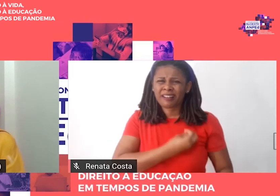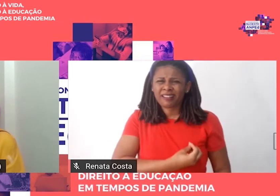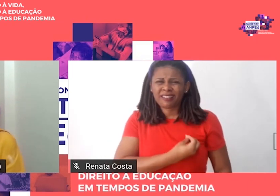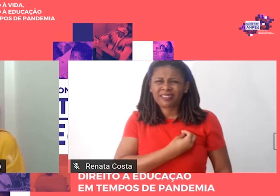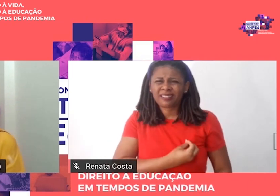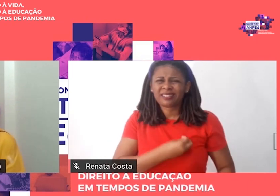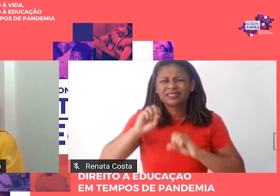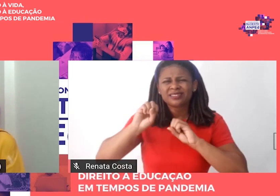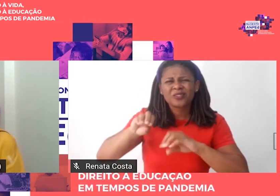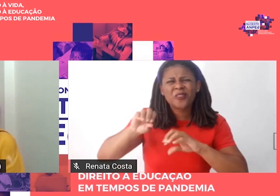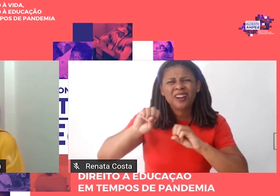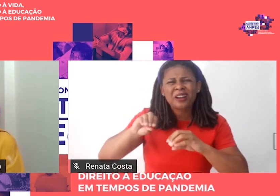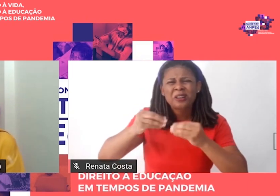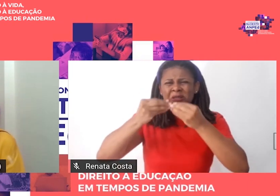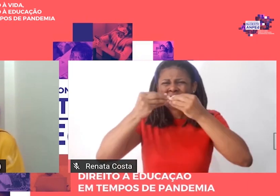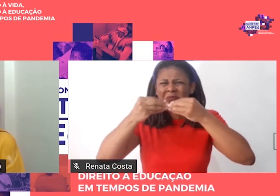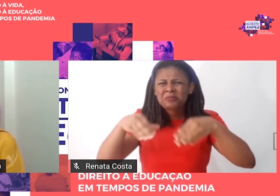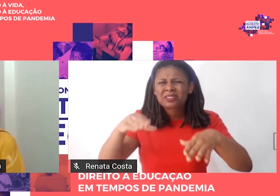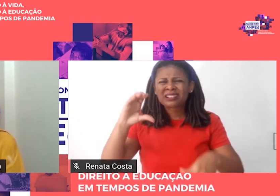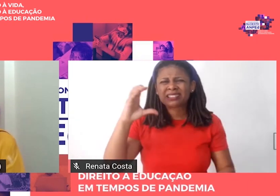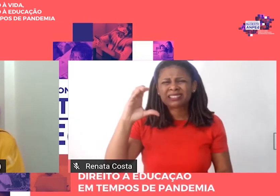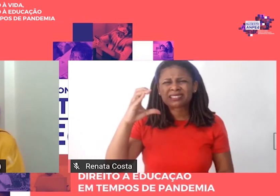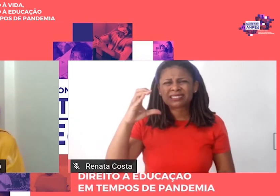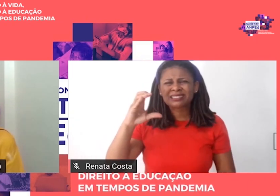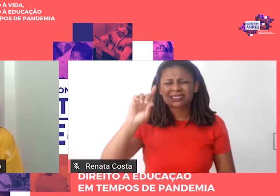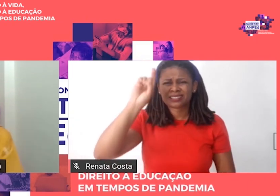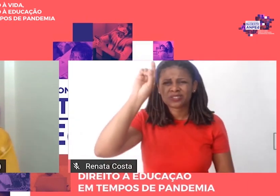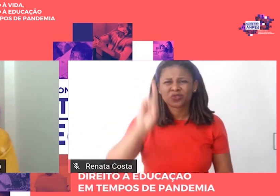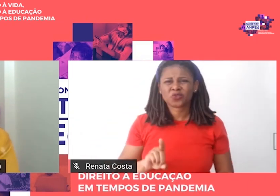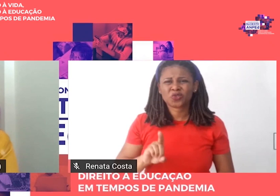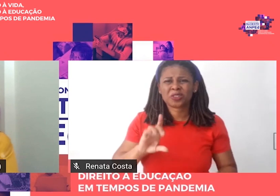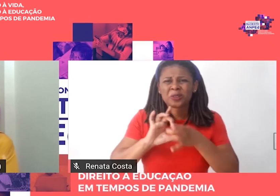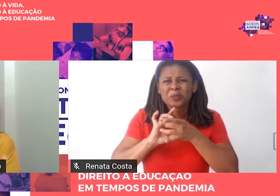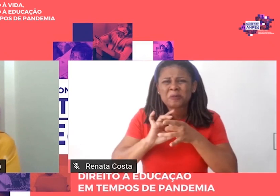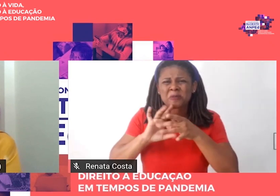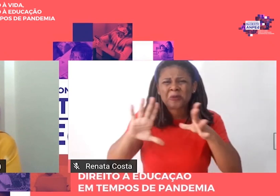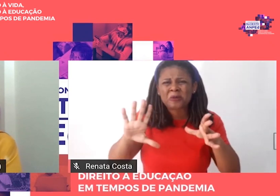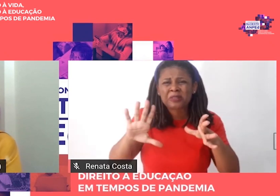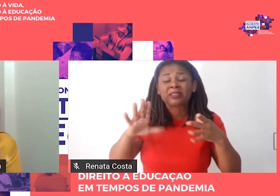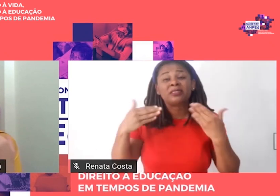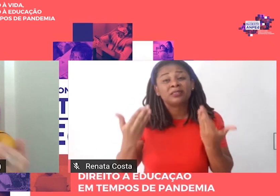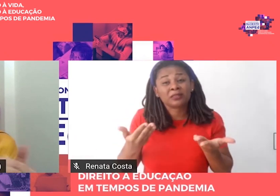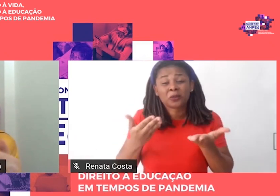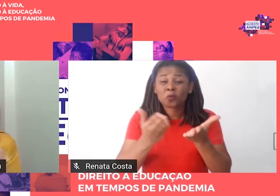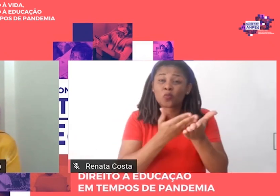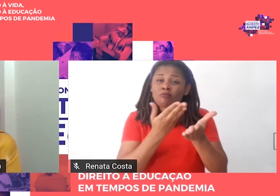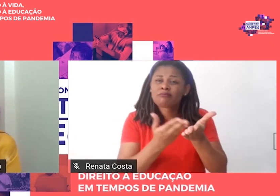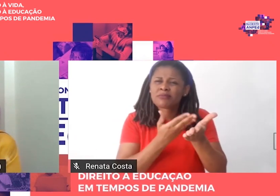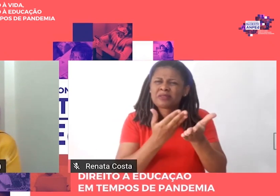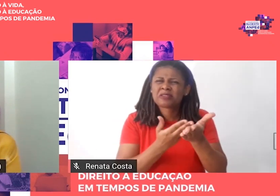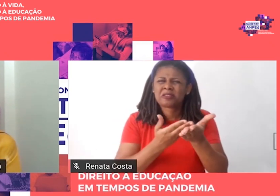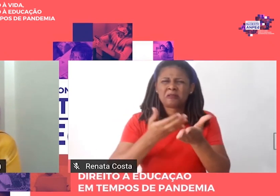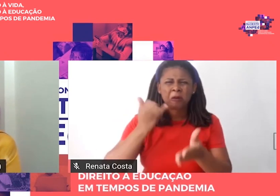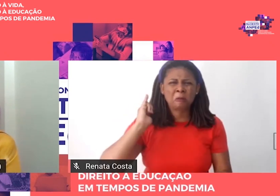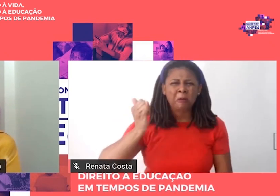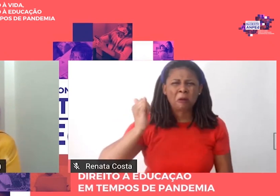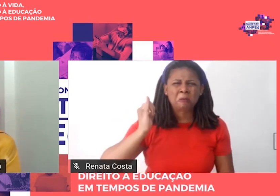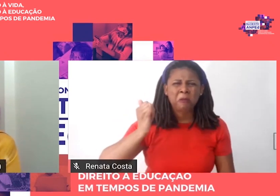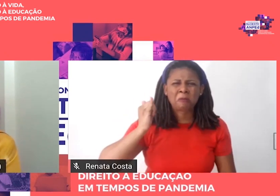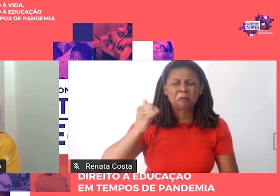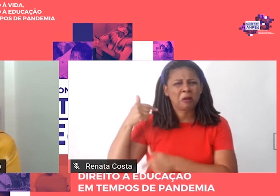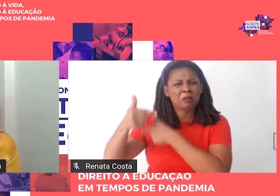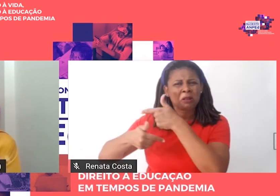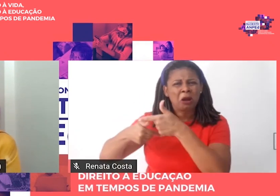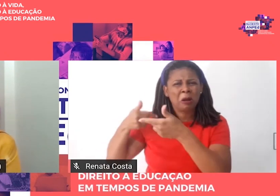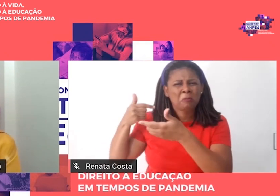ciência E aos direitos Democráticos No livro Saviani Articula Trabalho Desenvolvido Nas